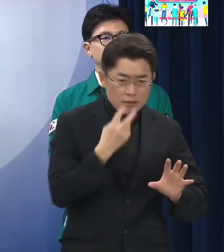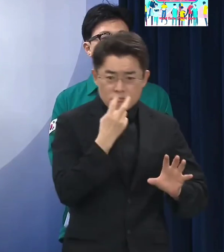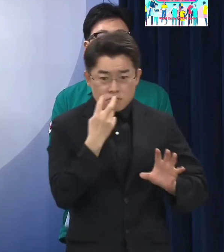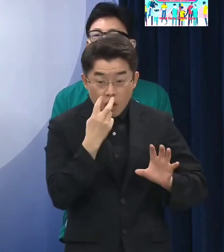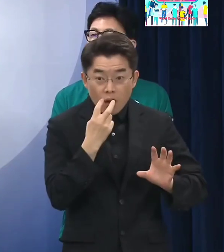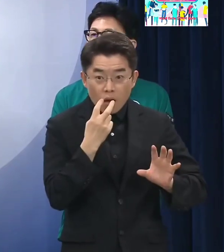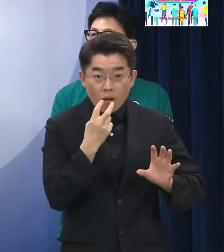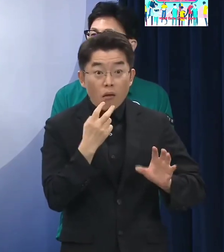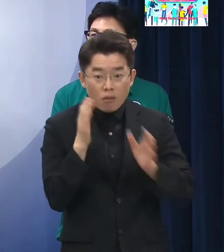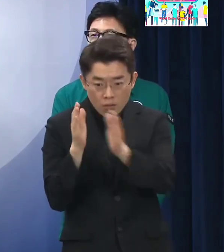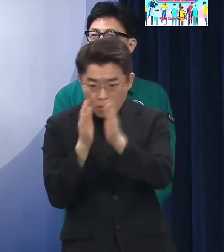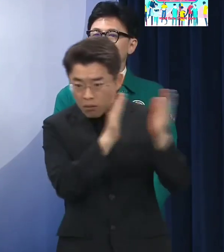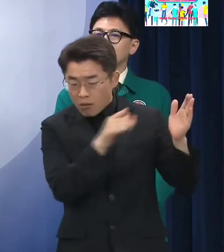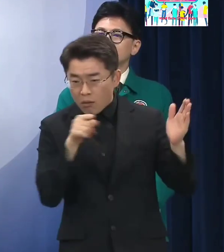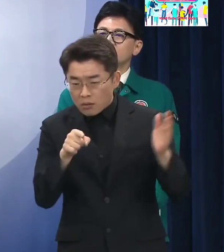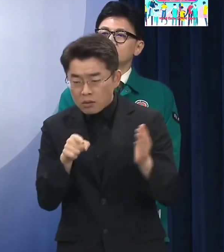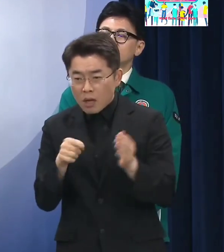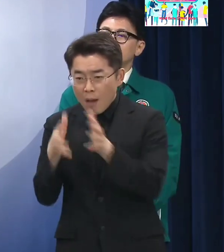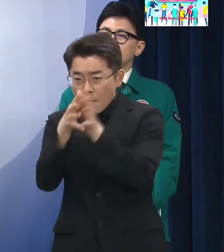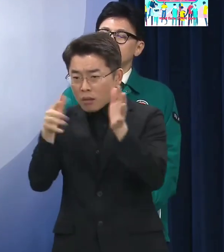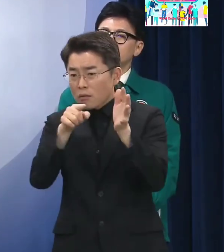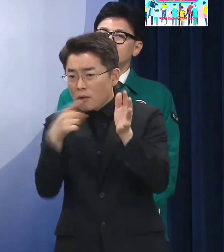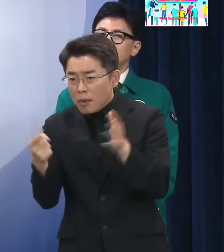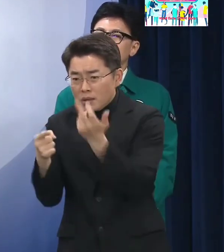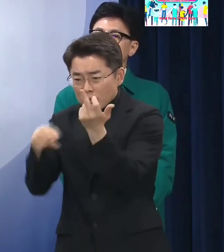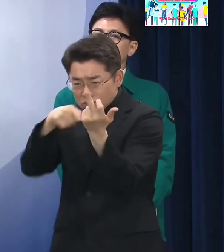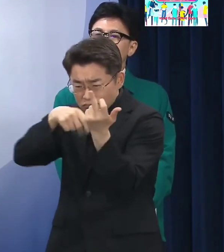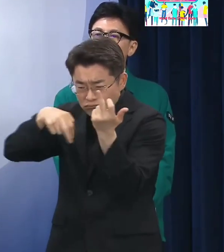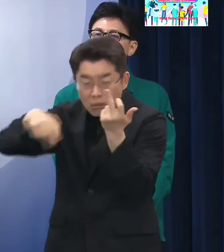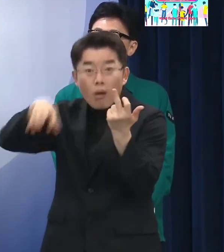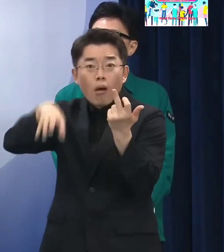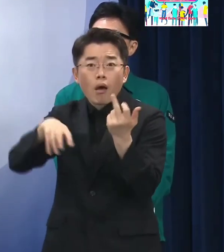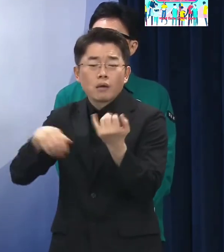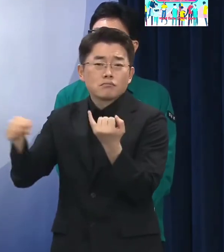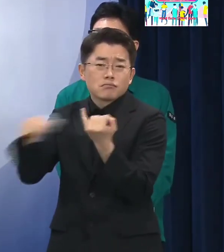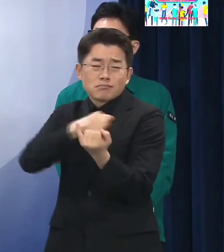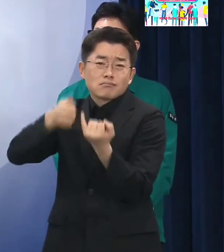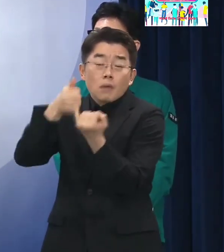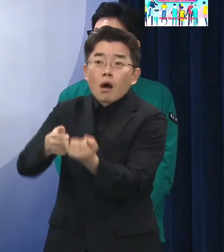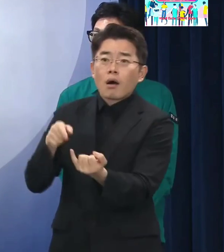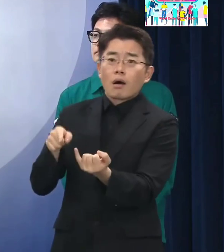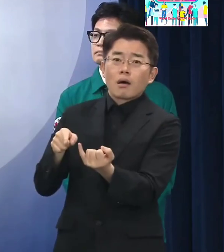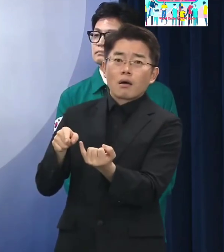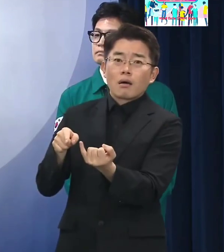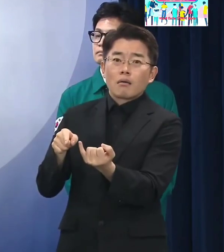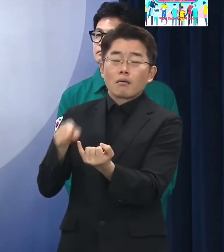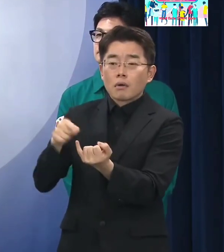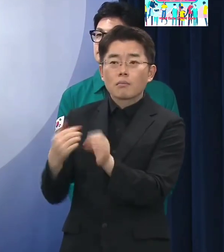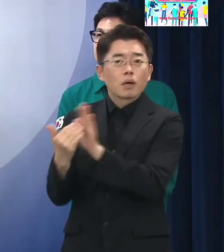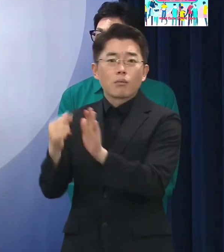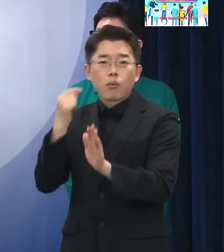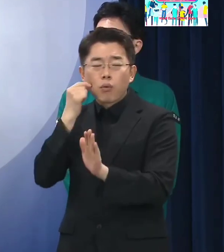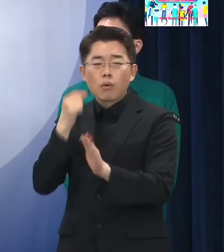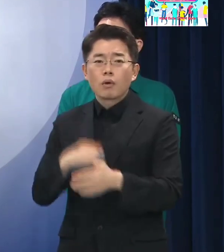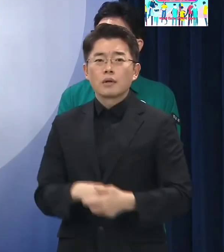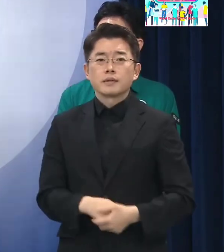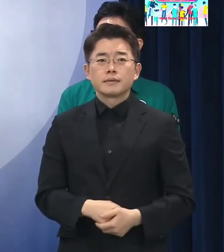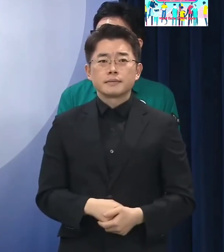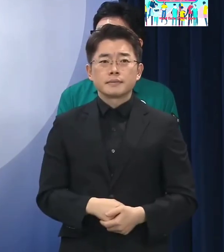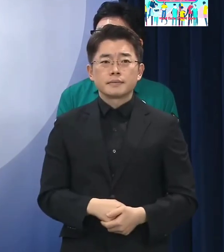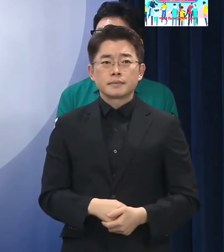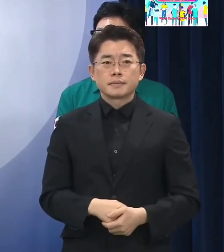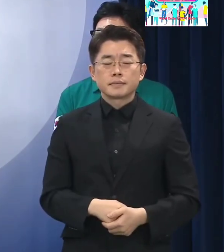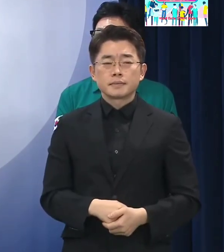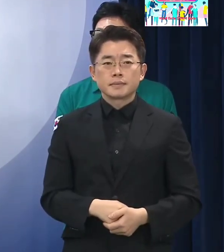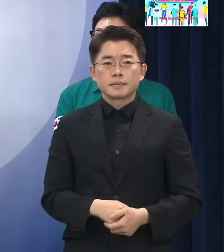산책로 둘레길에서의 또 그와 같은 범죄가 사실 일어나게 됩니다 그런데 이거를 기존에 저희가